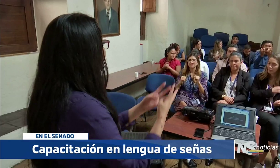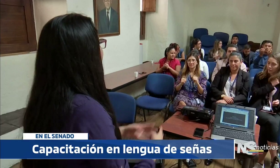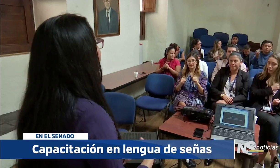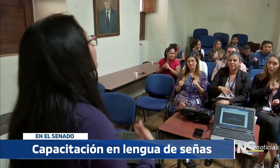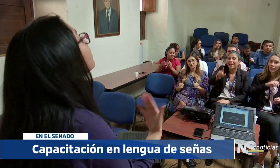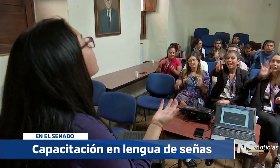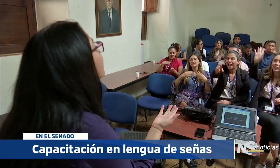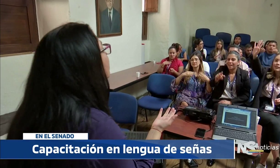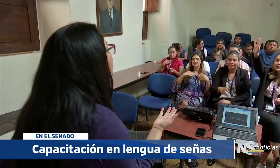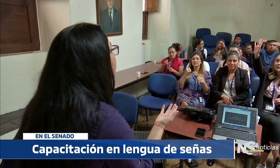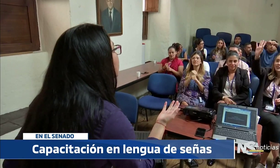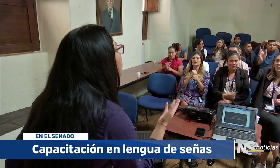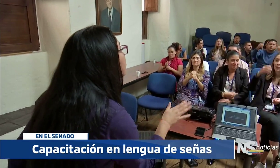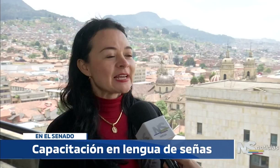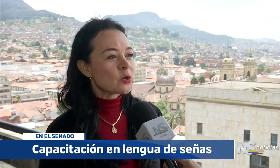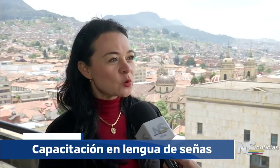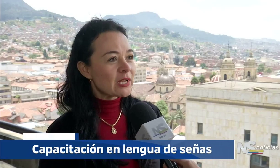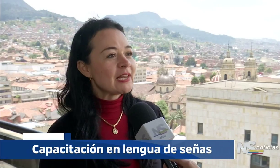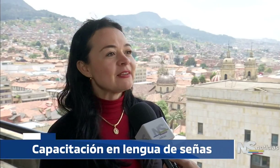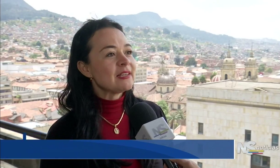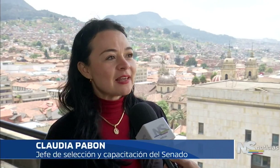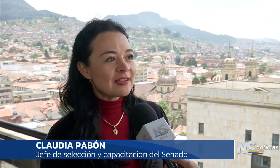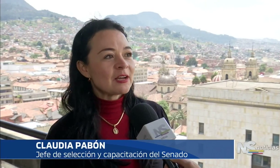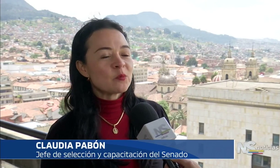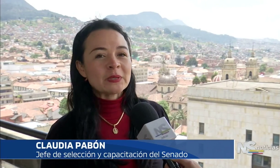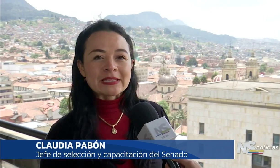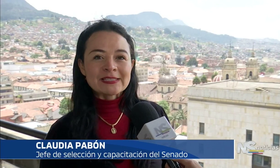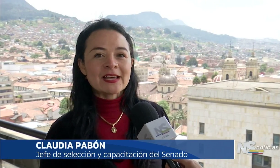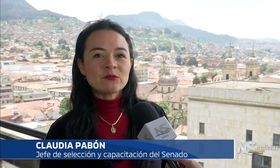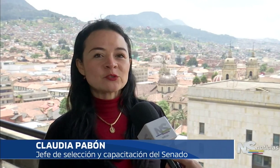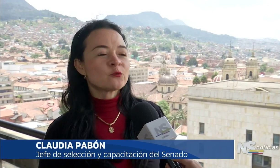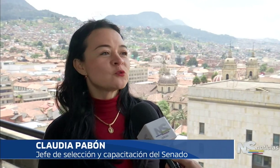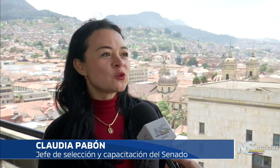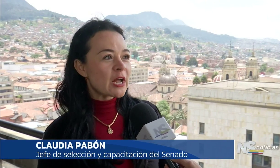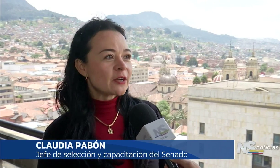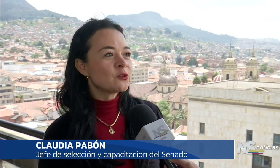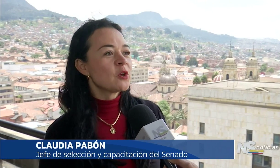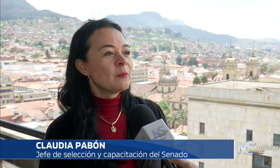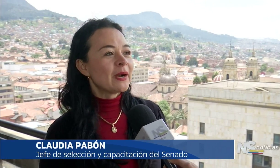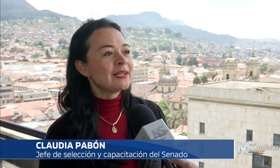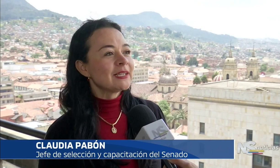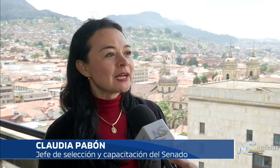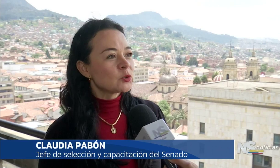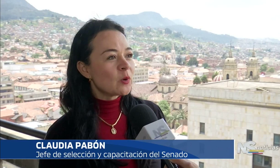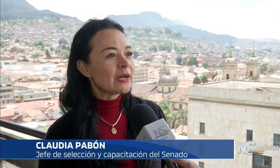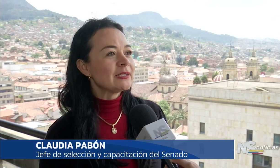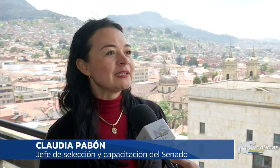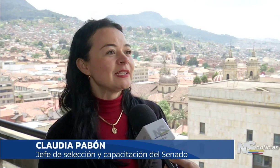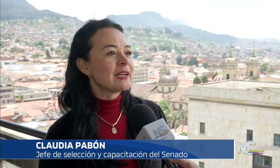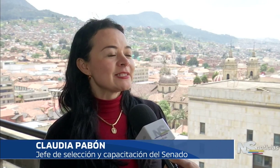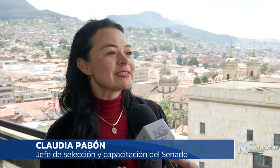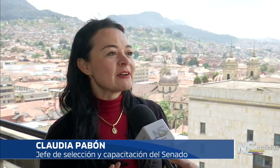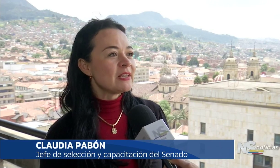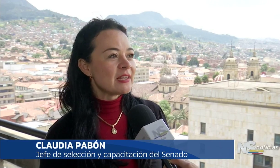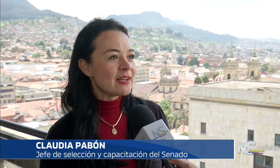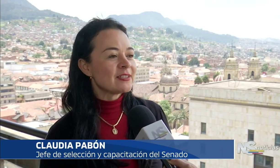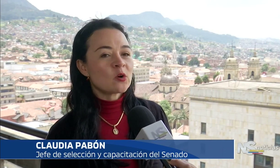especialistas en la materia. Desarrollan la habilidad y la competencia de nuestros funcionarios para interactuar y tener esas habilidades de